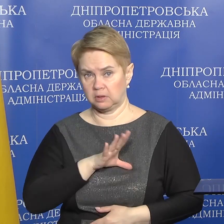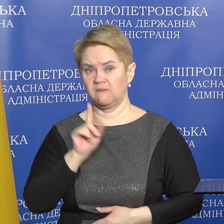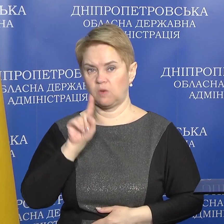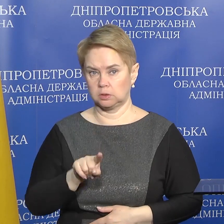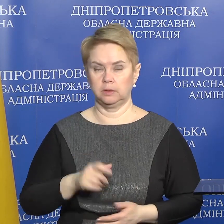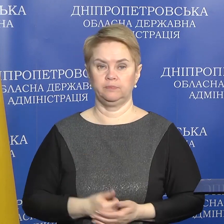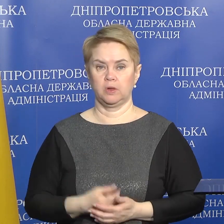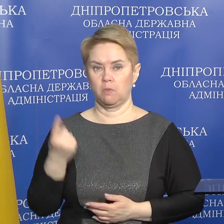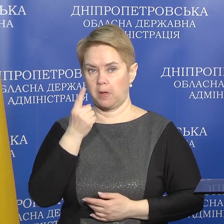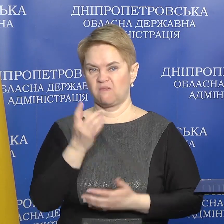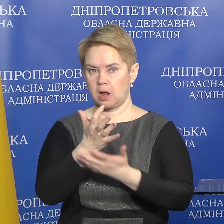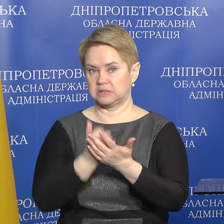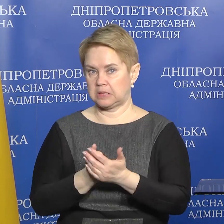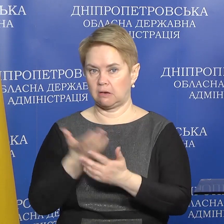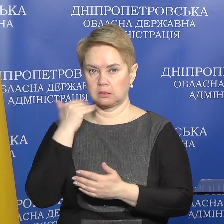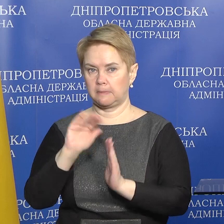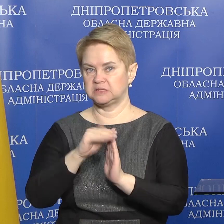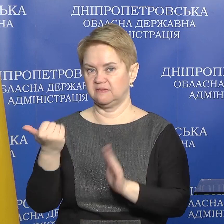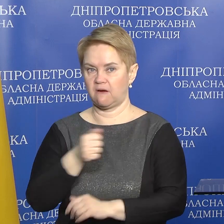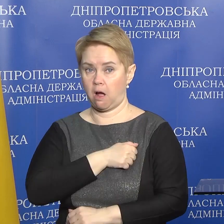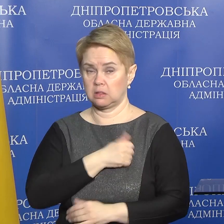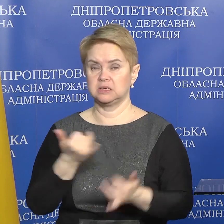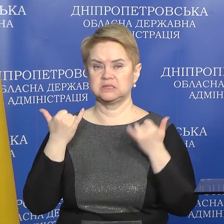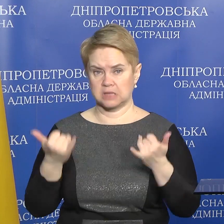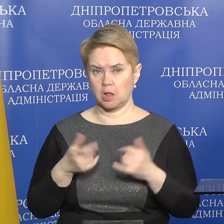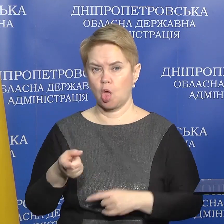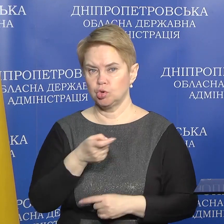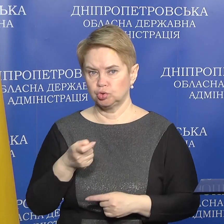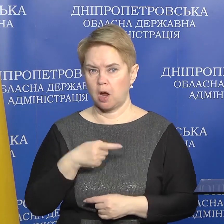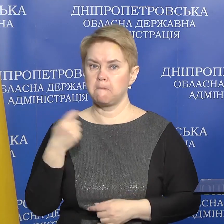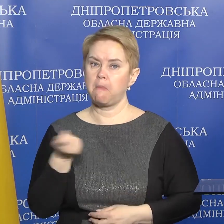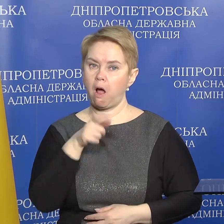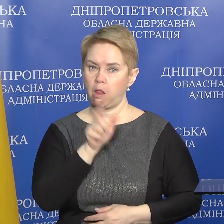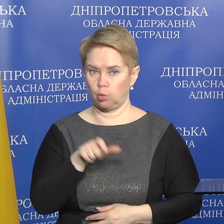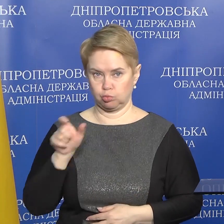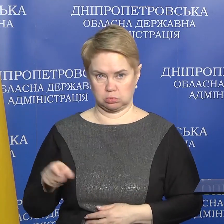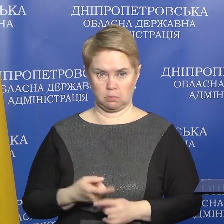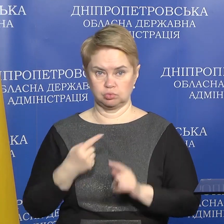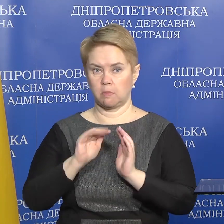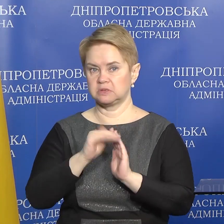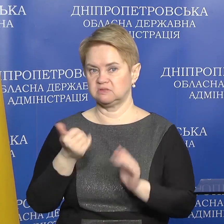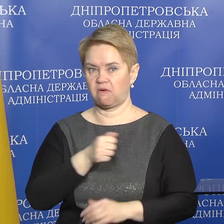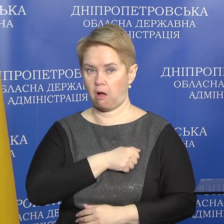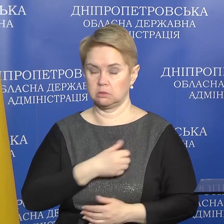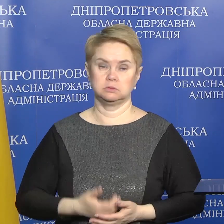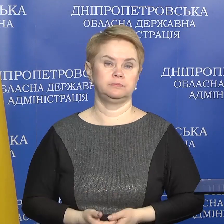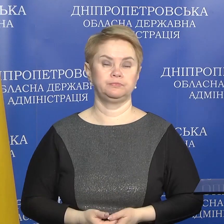в першому резерві, коли їх призивали. Тобто, зараз на шахтах мало людей, тому що вони призвалися,